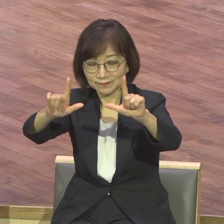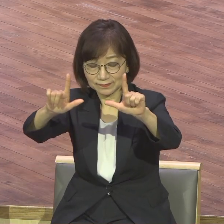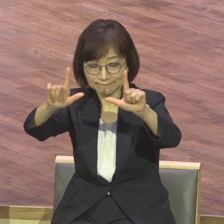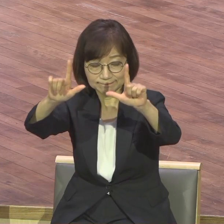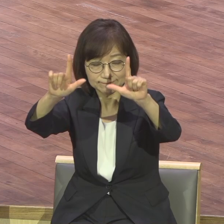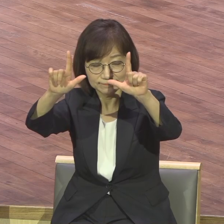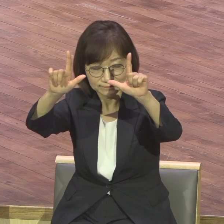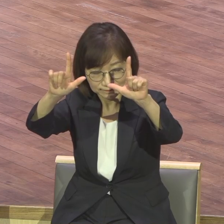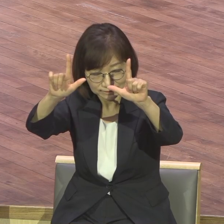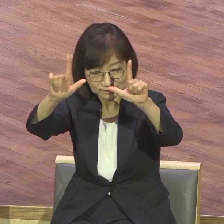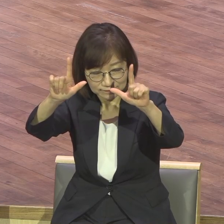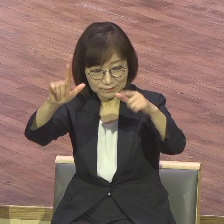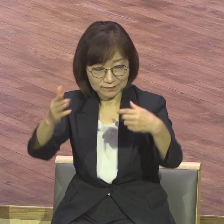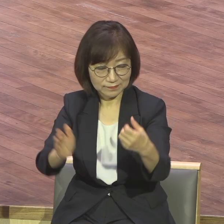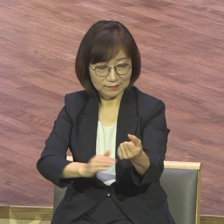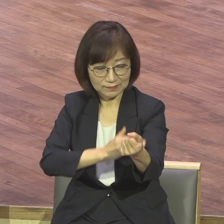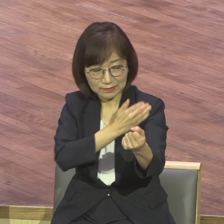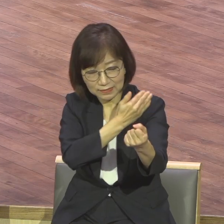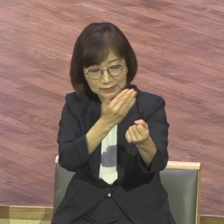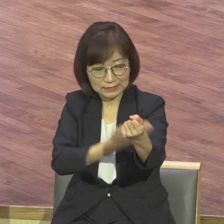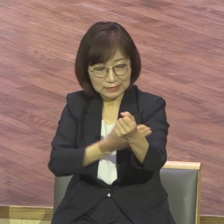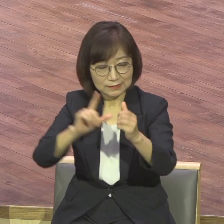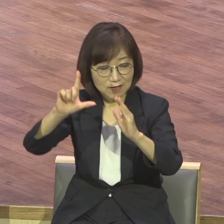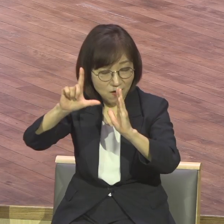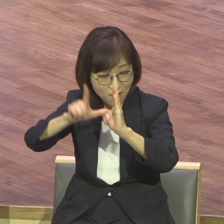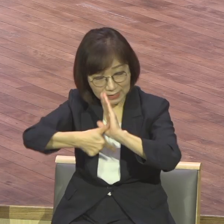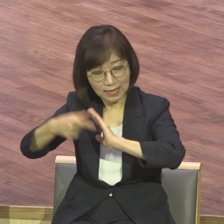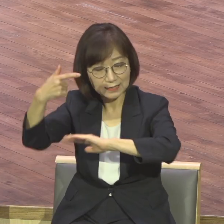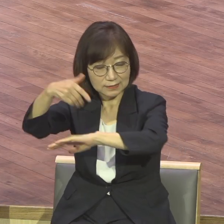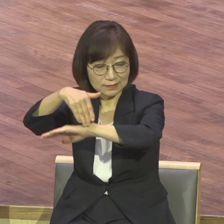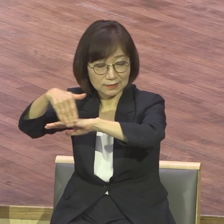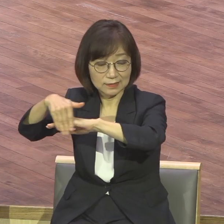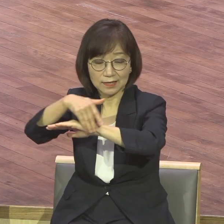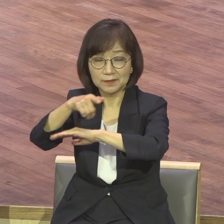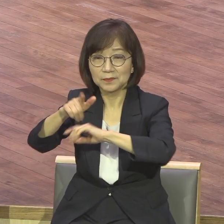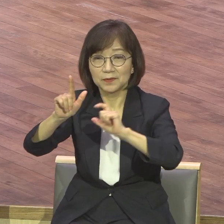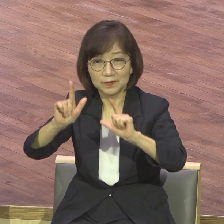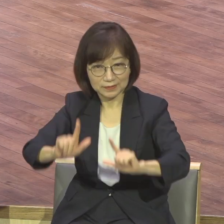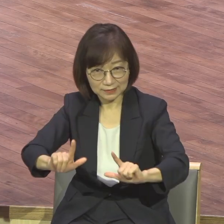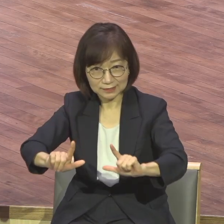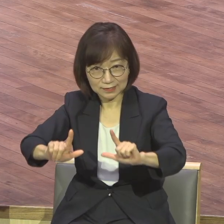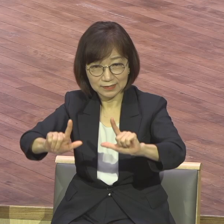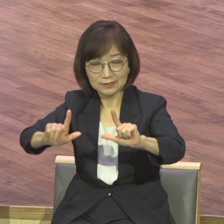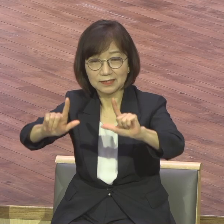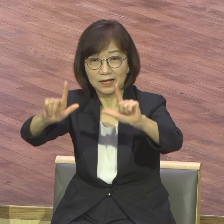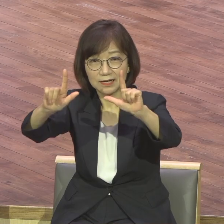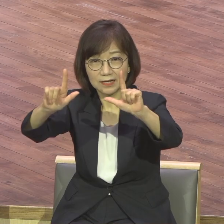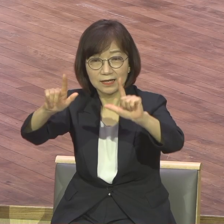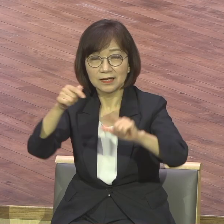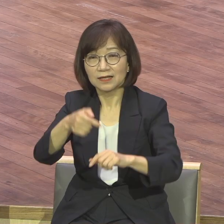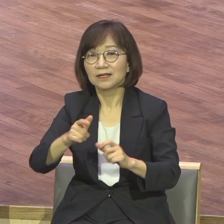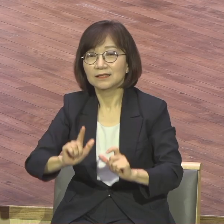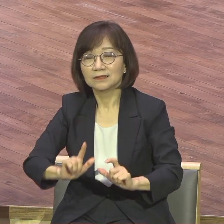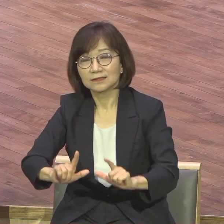정신되리라 정신되리라 능력의 시간표는 그날에